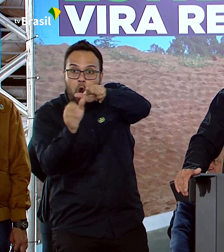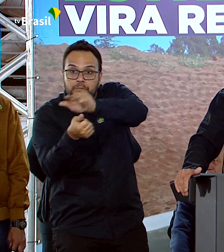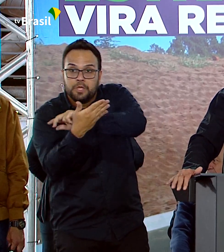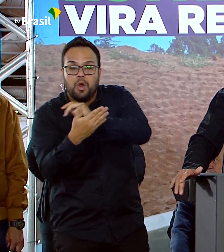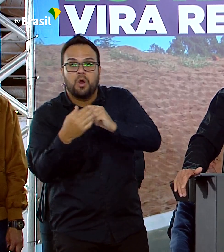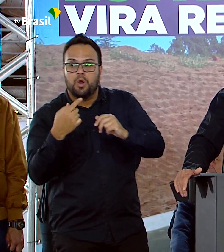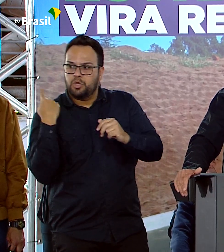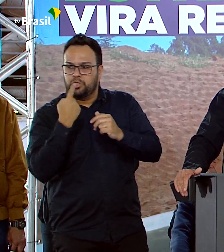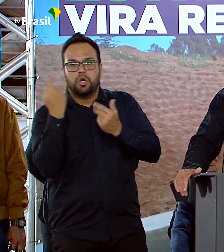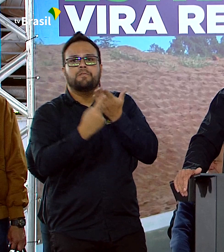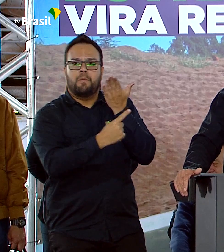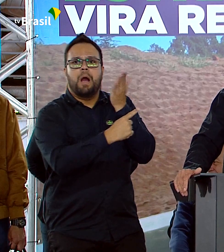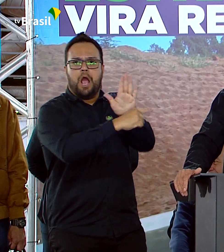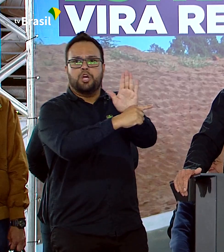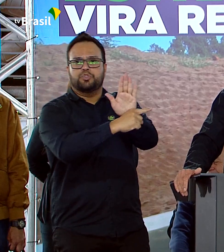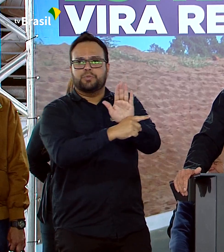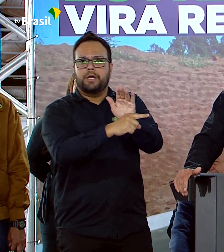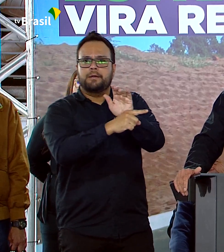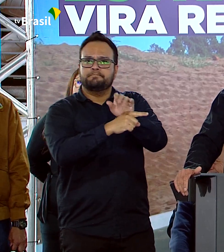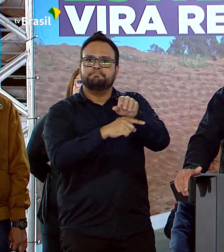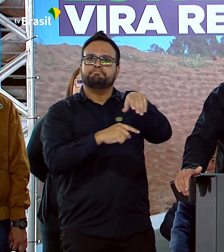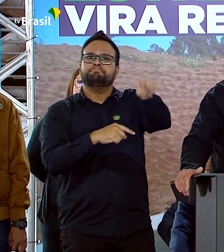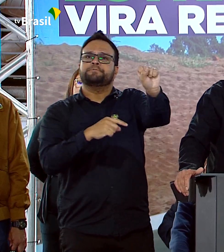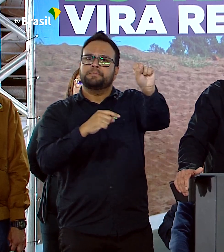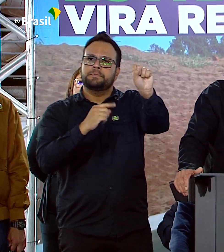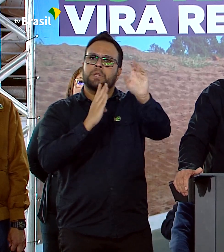a esclarecer os fatos. Mas